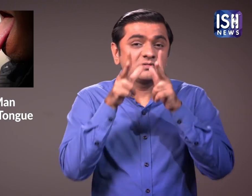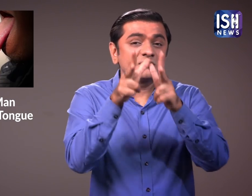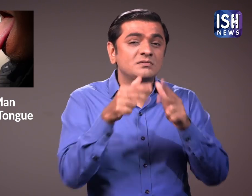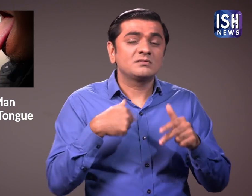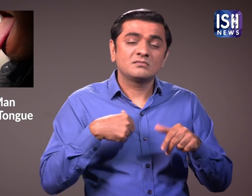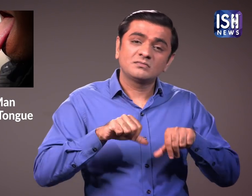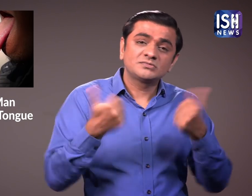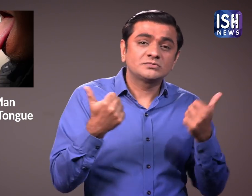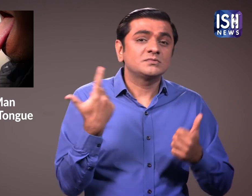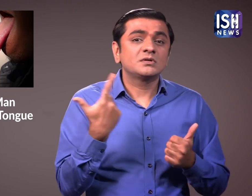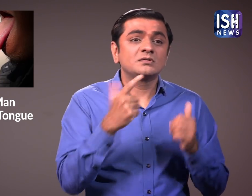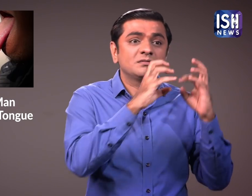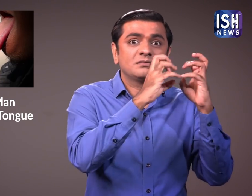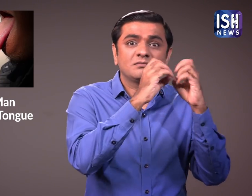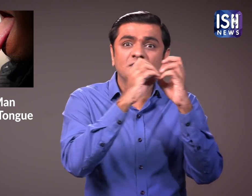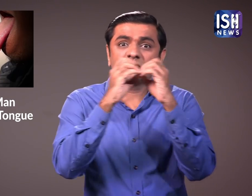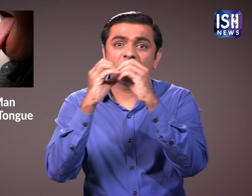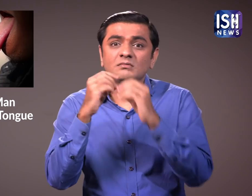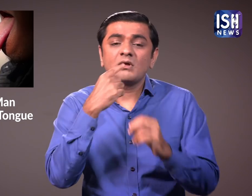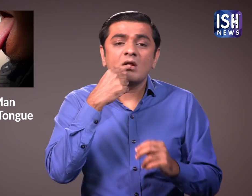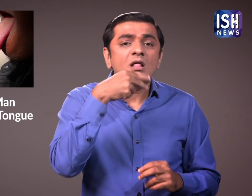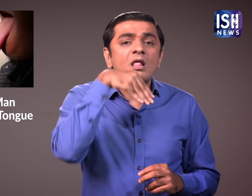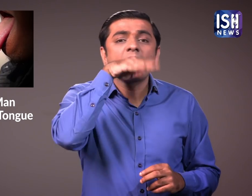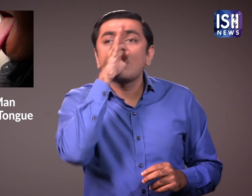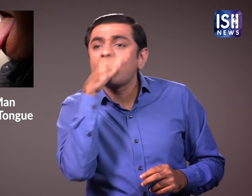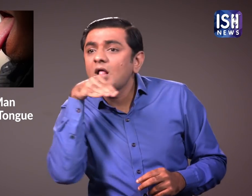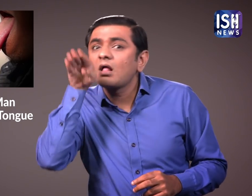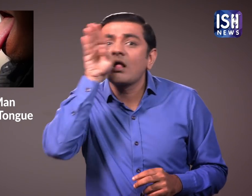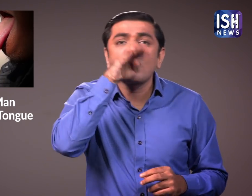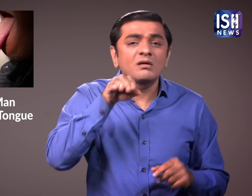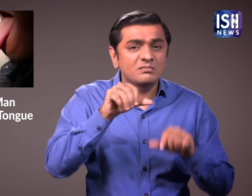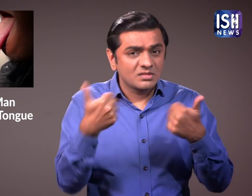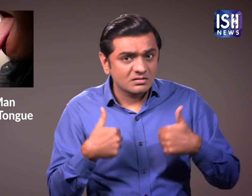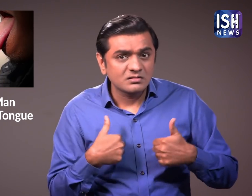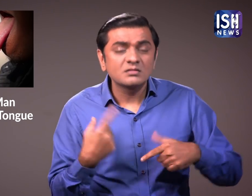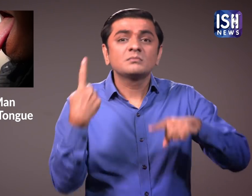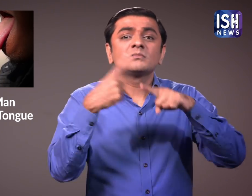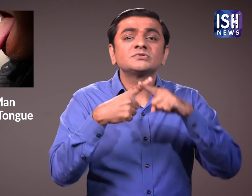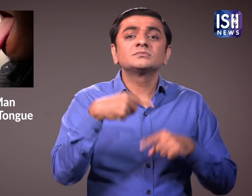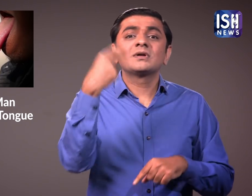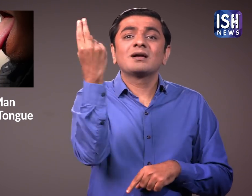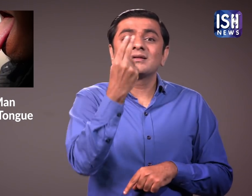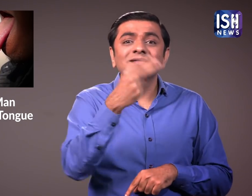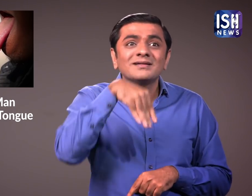वह अक्षर बनाने और लिखने के लिए अपनी जीप का उप्योग ब्रश की तरह कर सकता है.